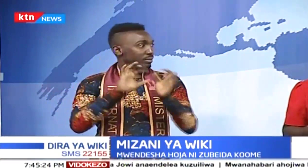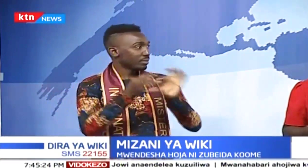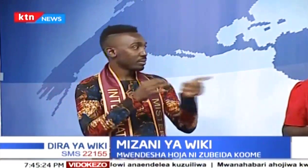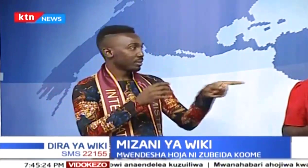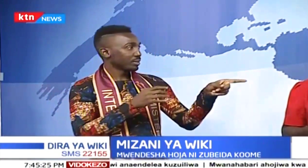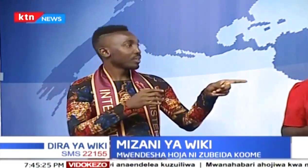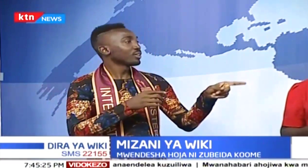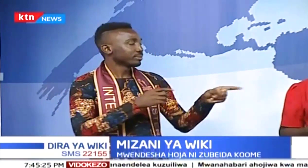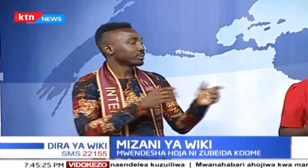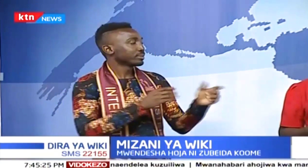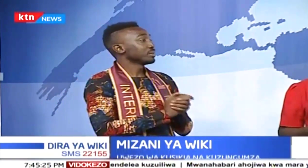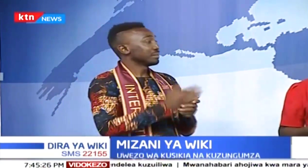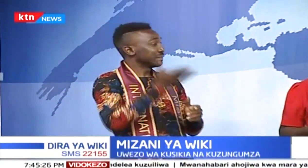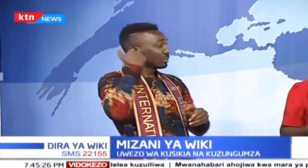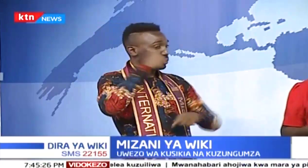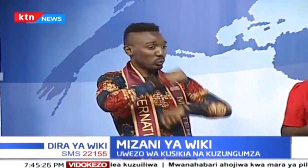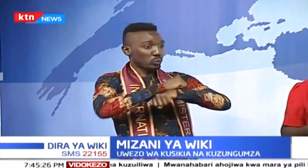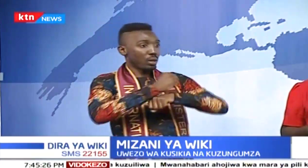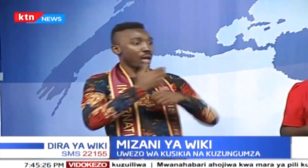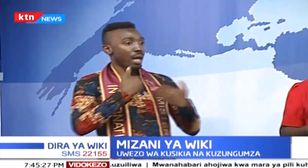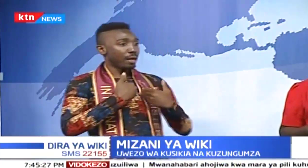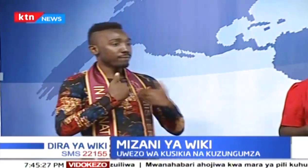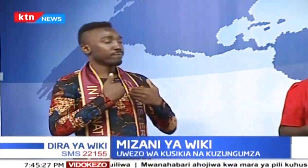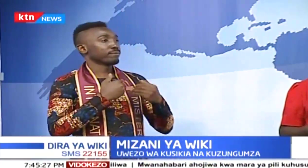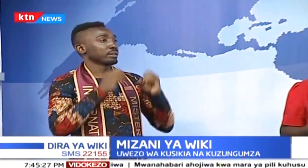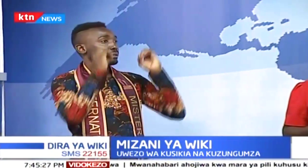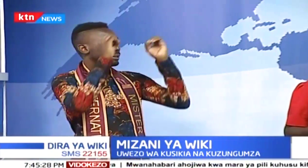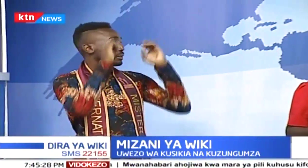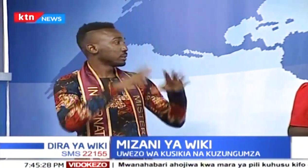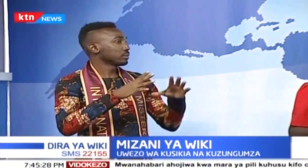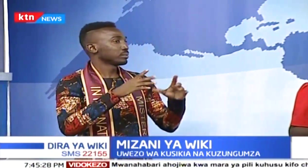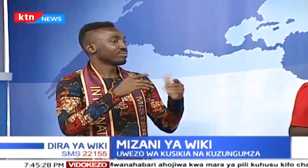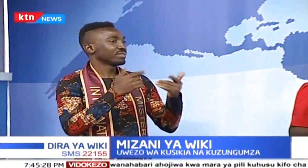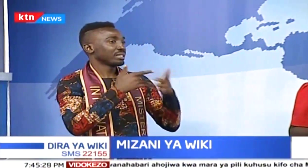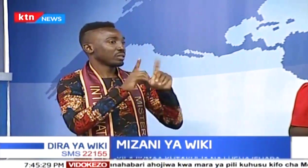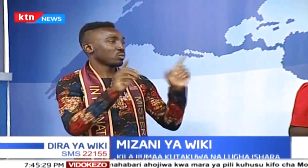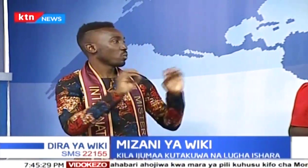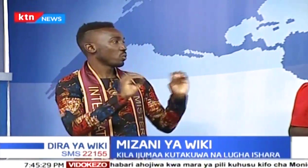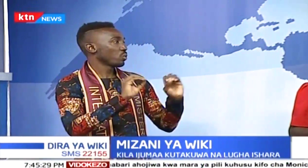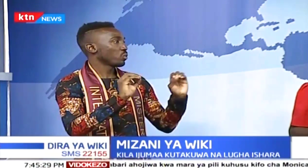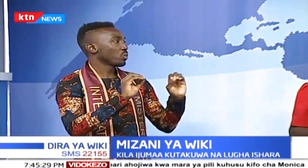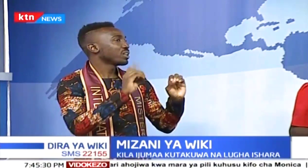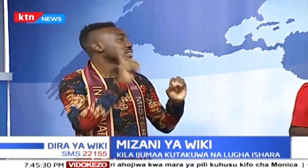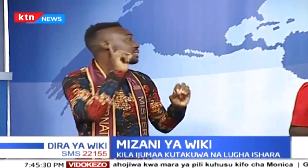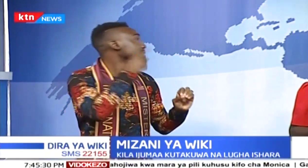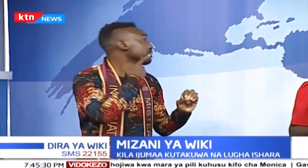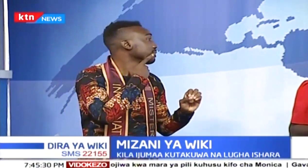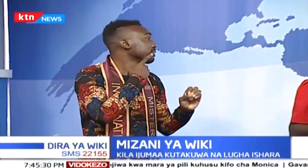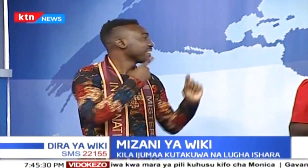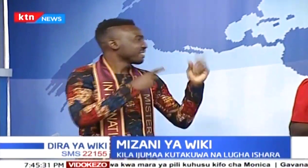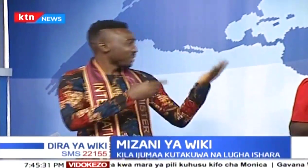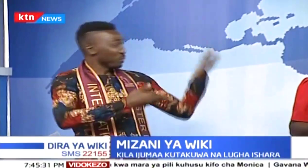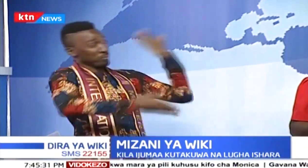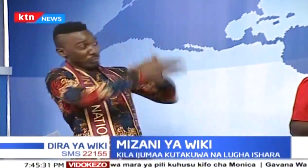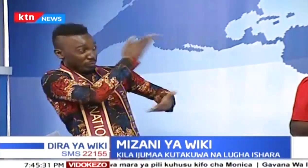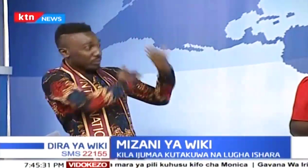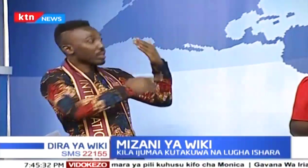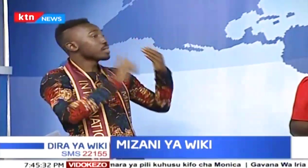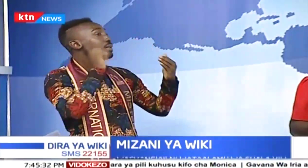Kwanza ni kiangalia, naona kama shida ineza kwenye shule, kwa mfano,